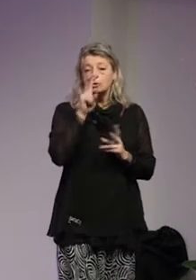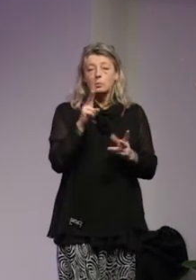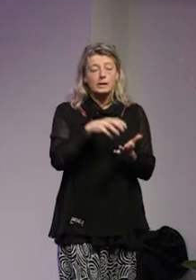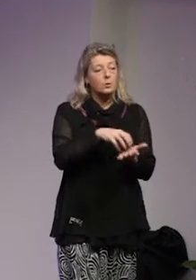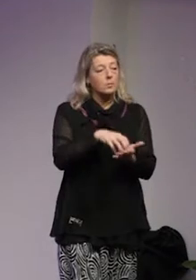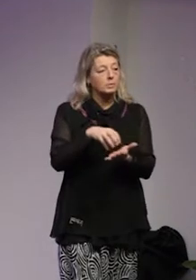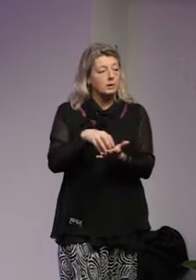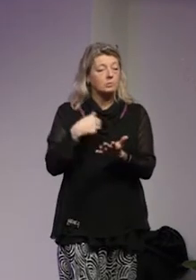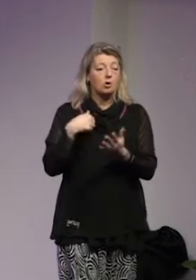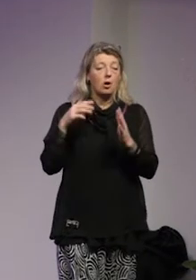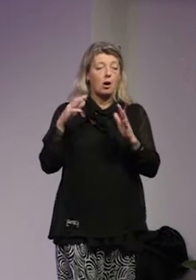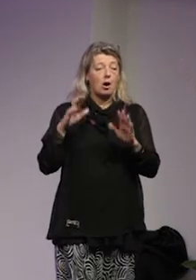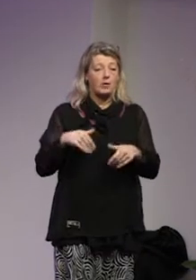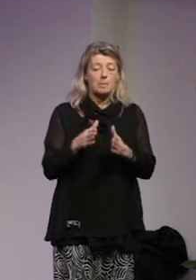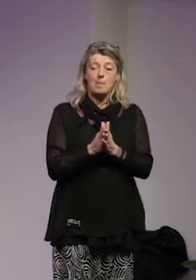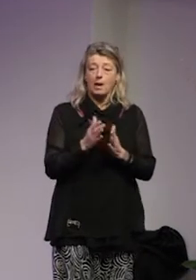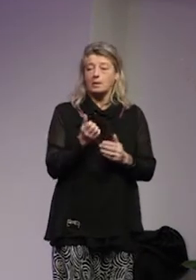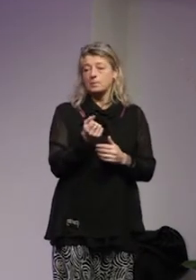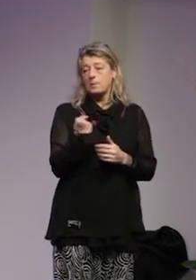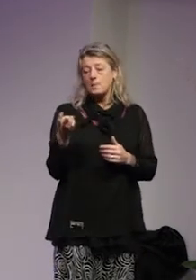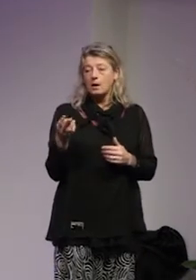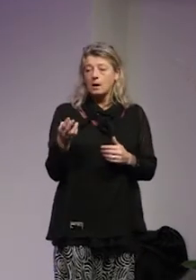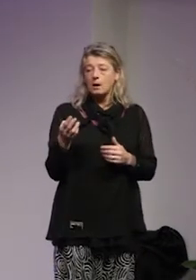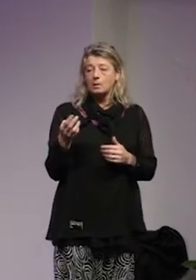kommunerna jag har varit med på en del av de här